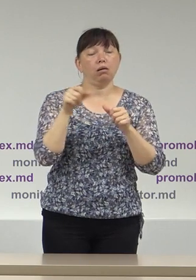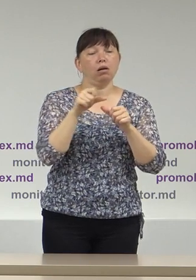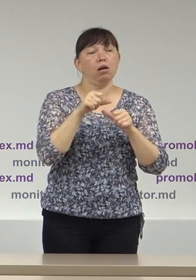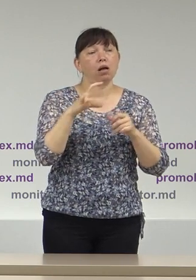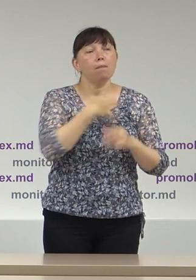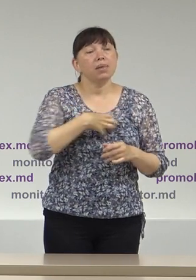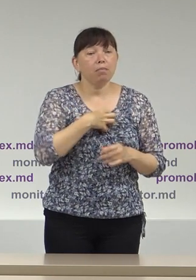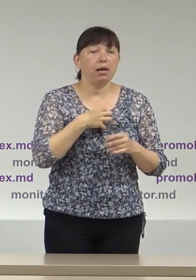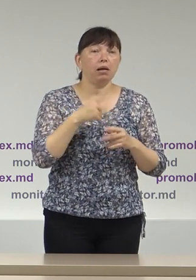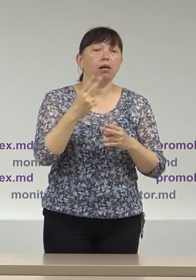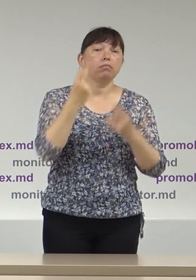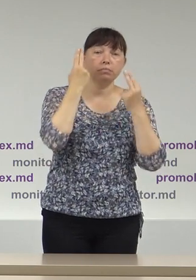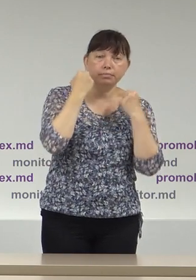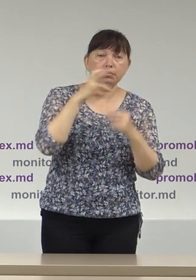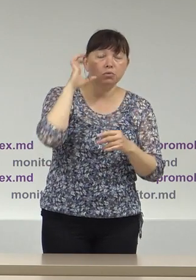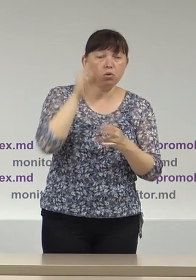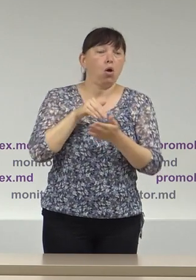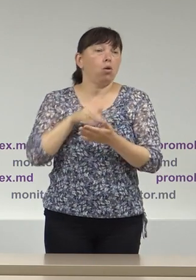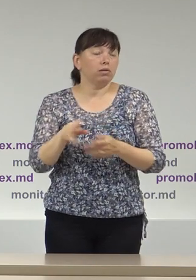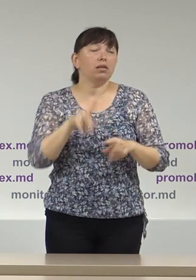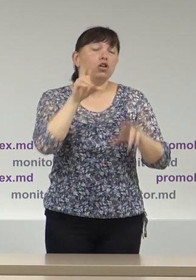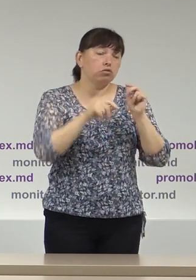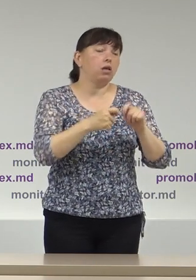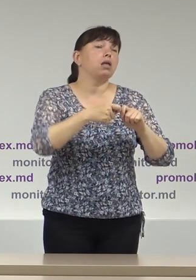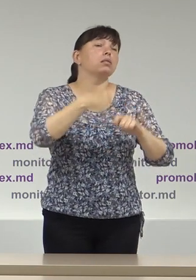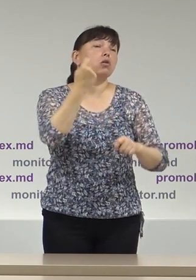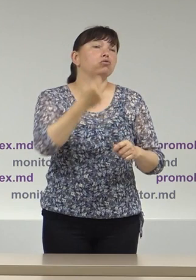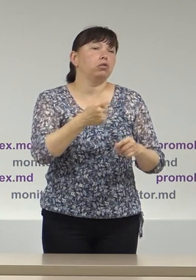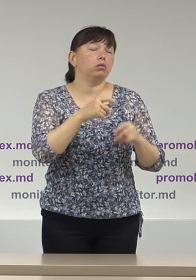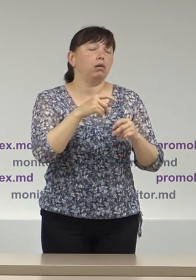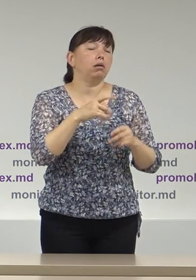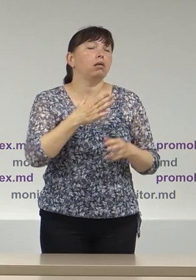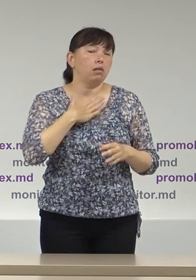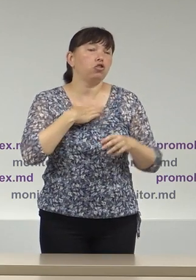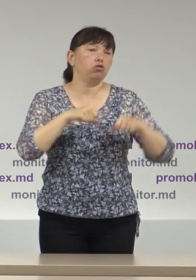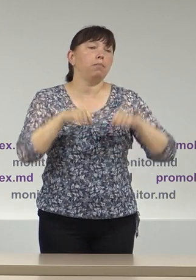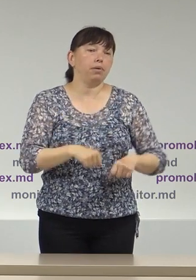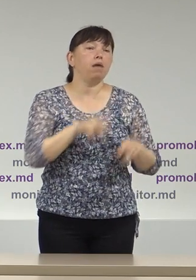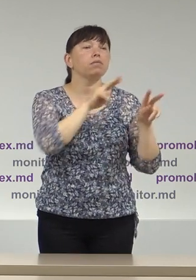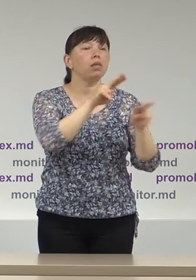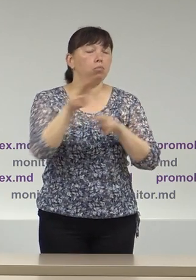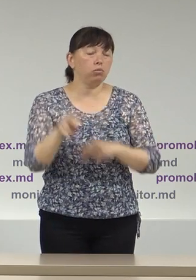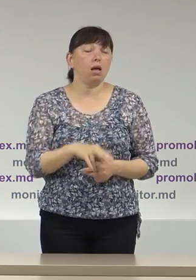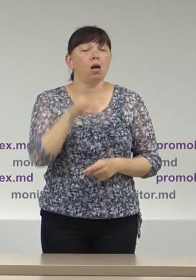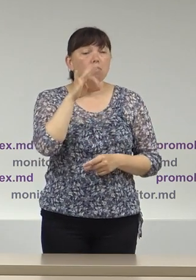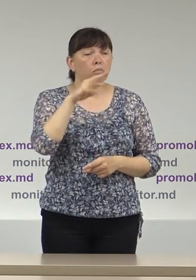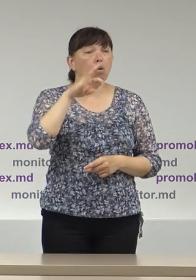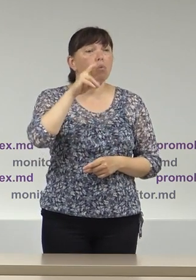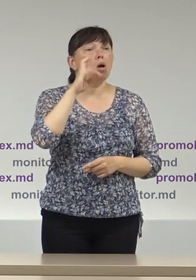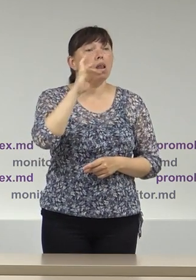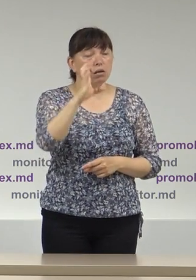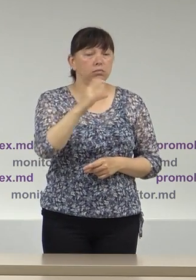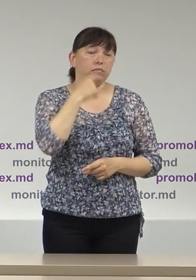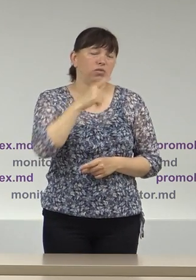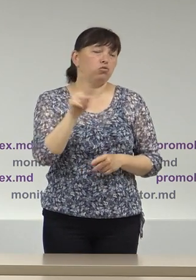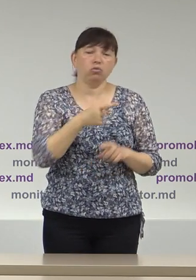contrară cadrului legal și obstrucționează accesul observatorilor cum spuneam mai sus deci Promolex își exprimă dezacordul față